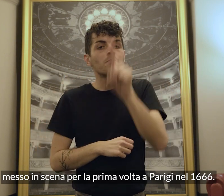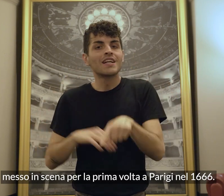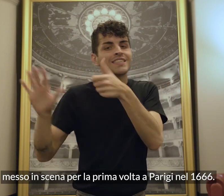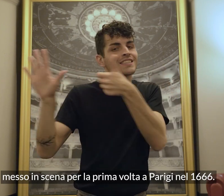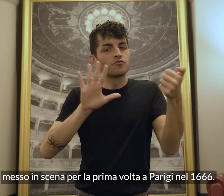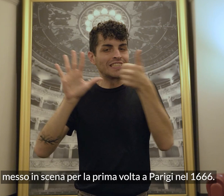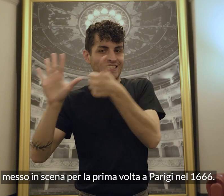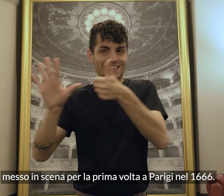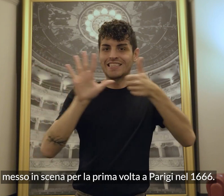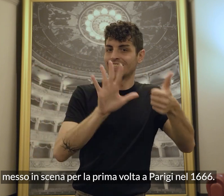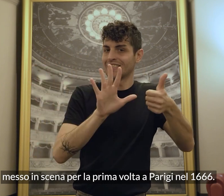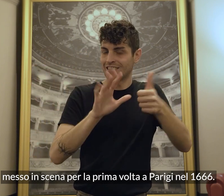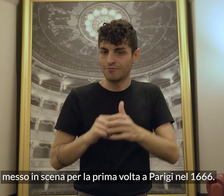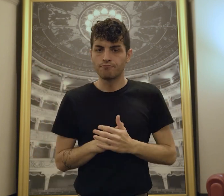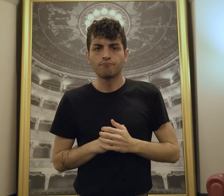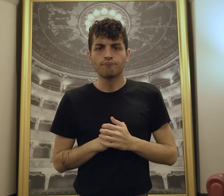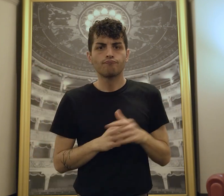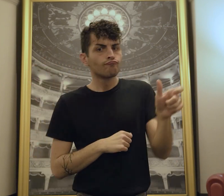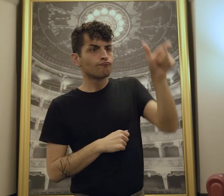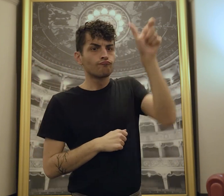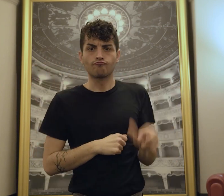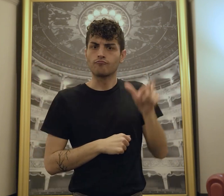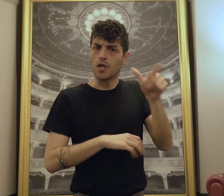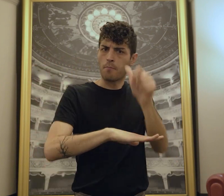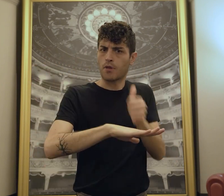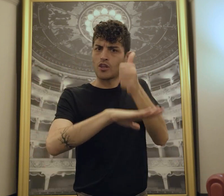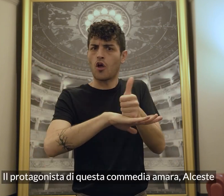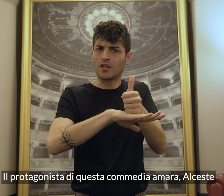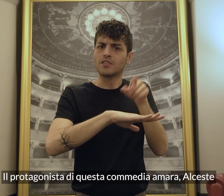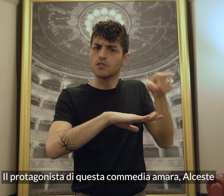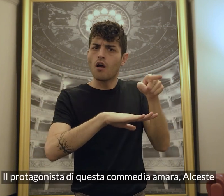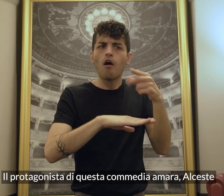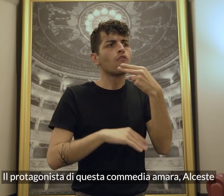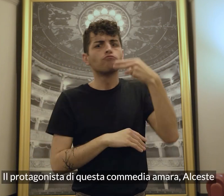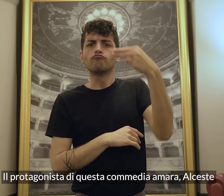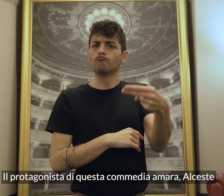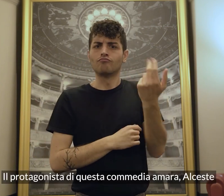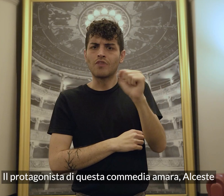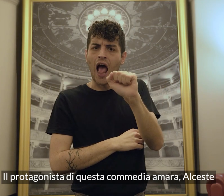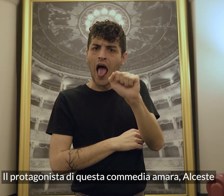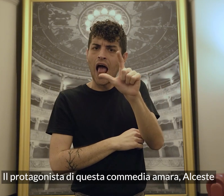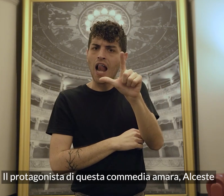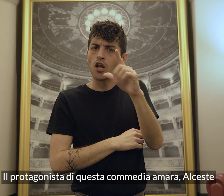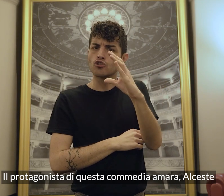1666. Il protagonista di questa commedia amara,